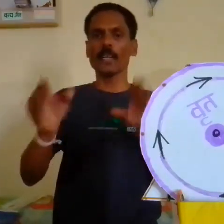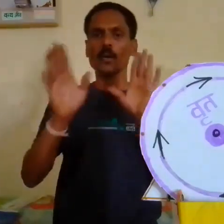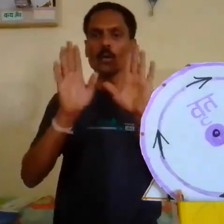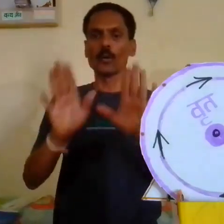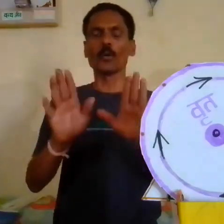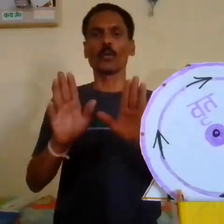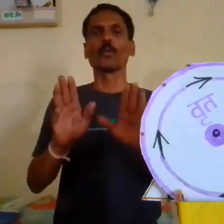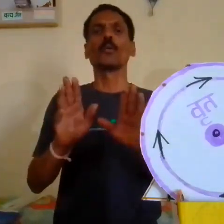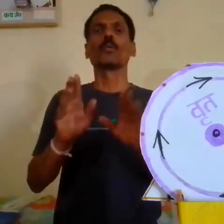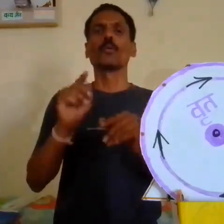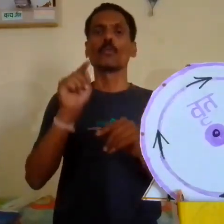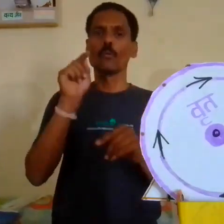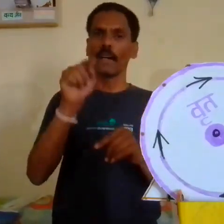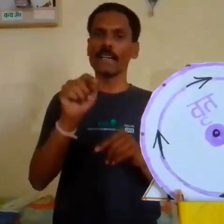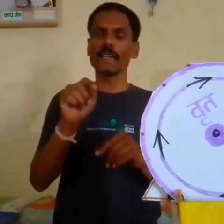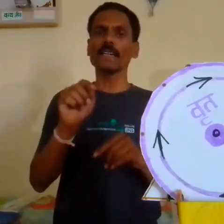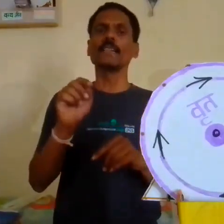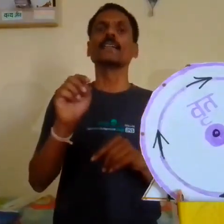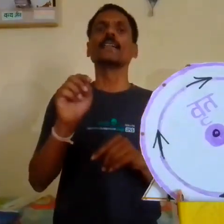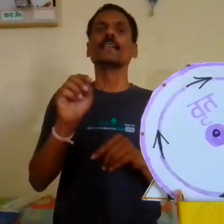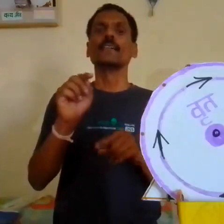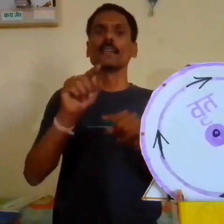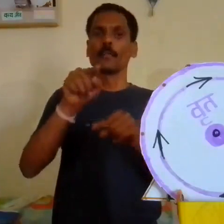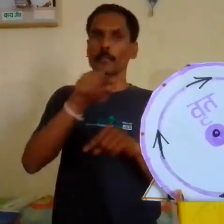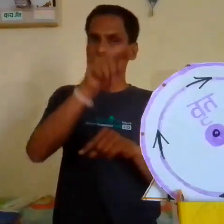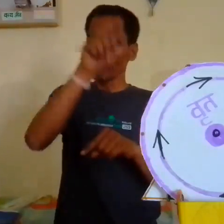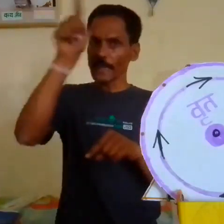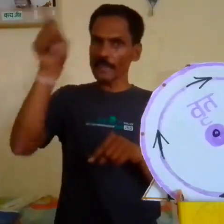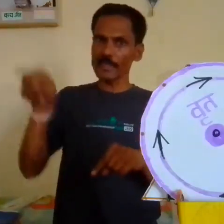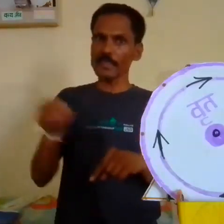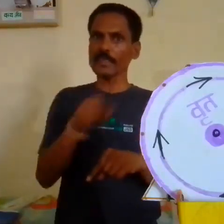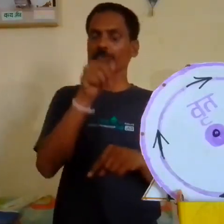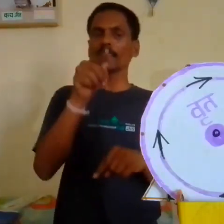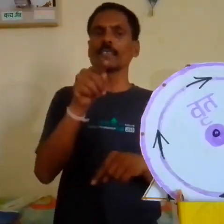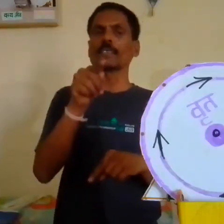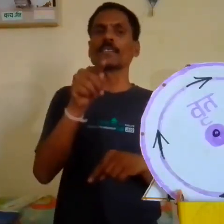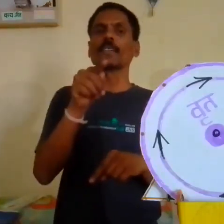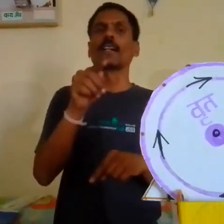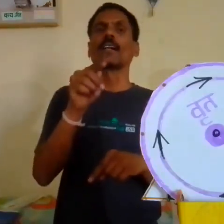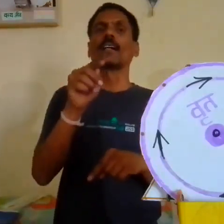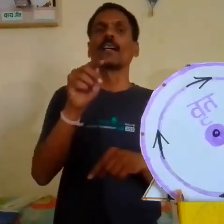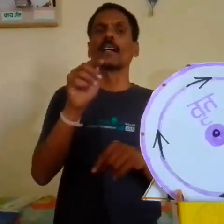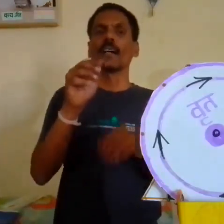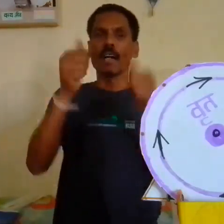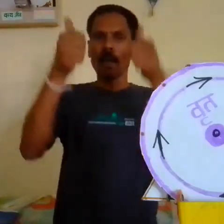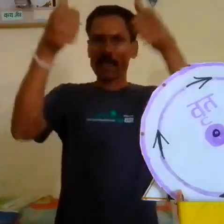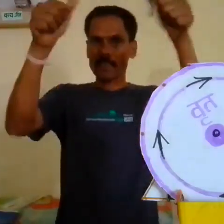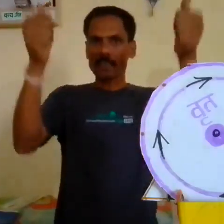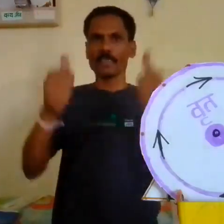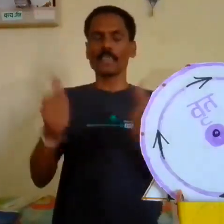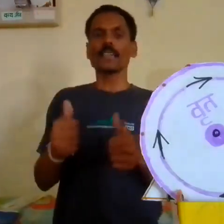हो वह ब्रत आकरति